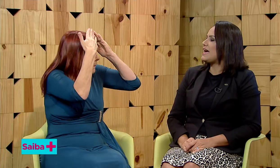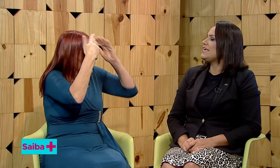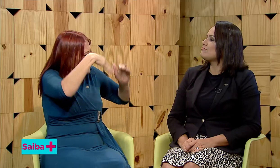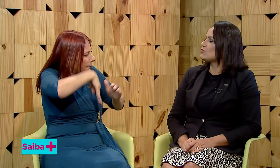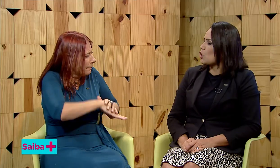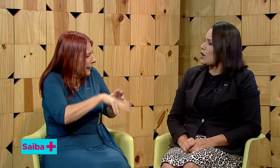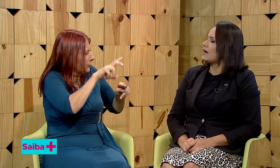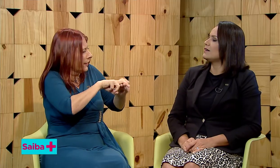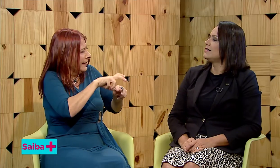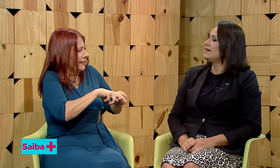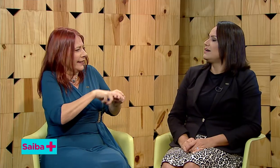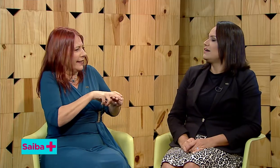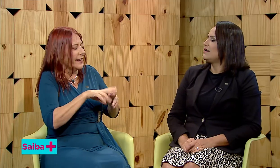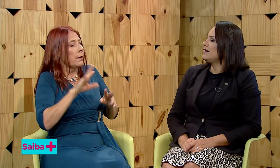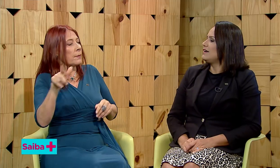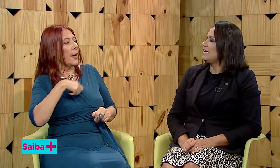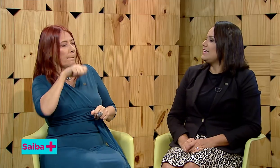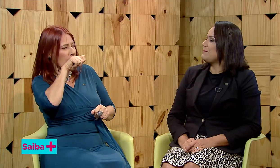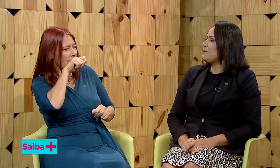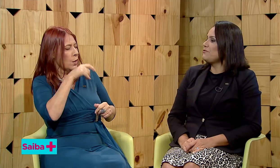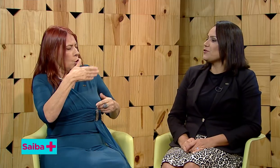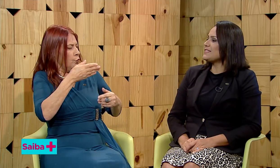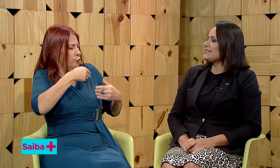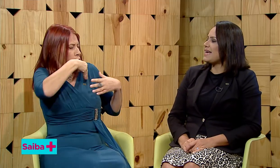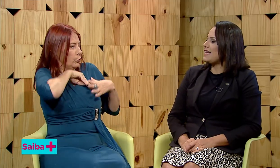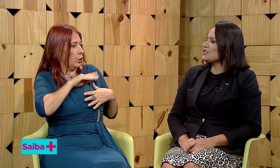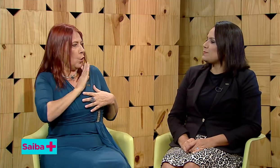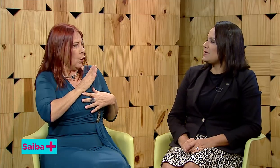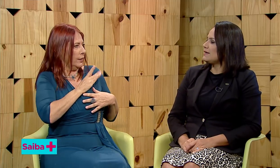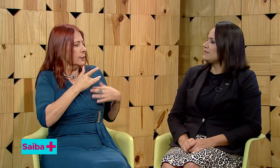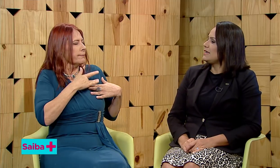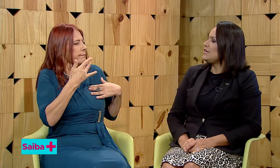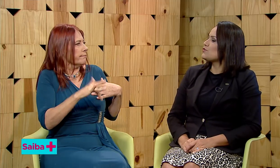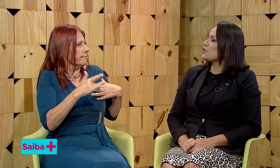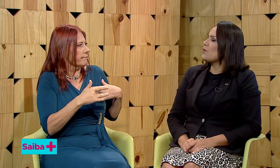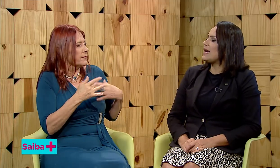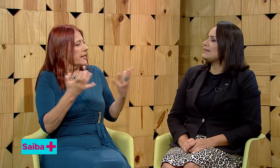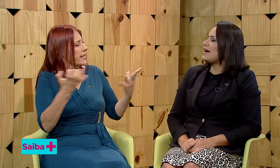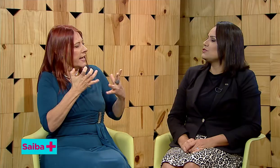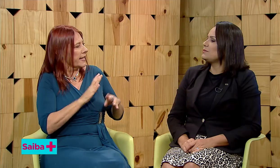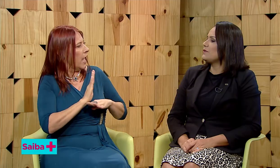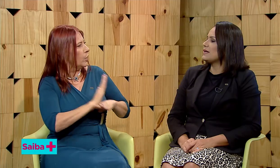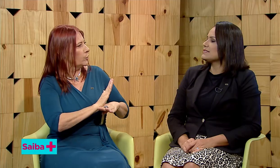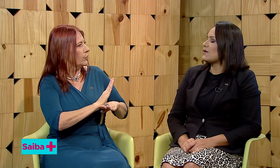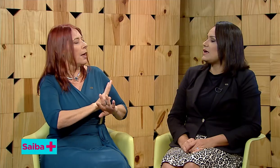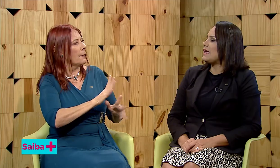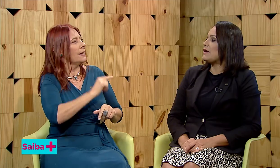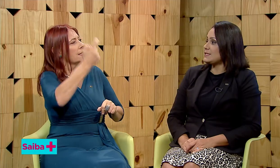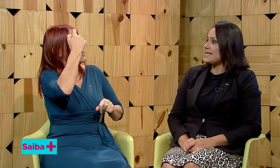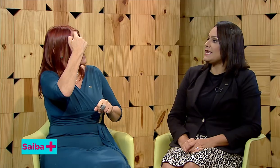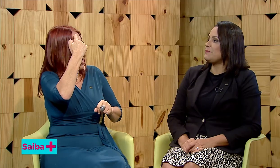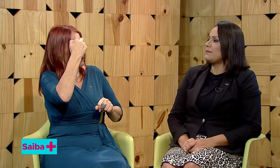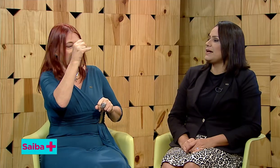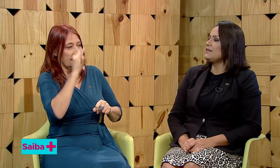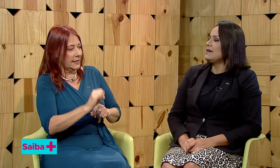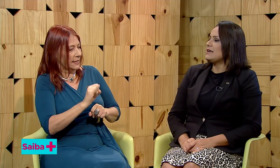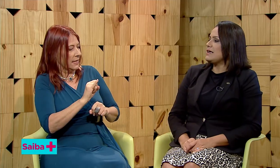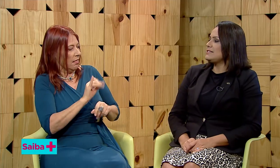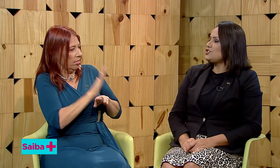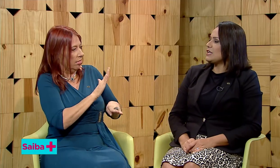e troca. E a minha mãe ficou sentada esperando. Isso ficou guardado no meu coração. Eu sei que minha mãe sentia